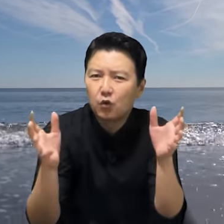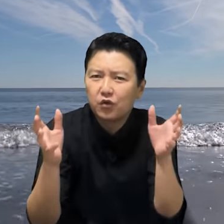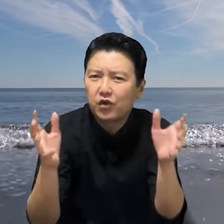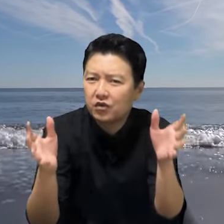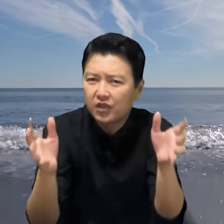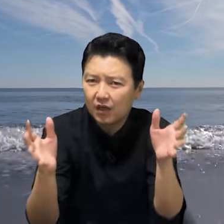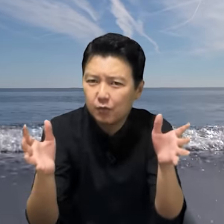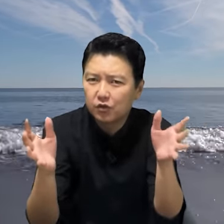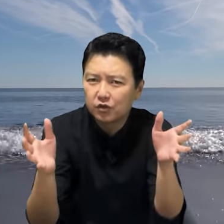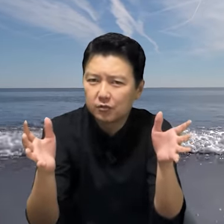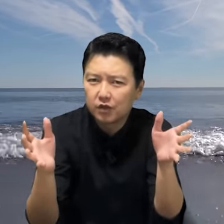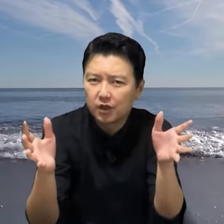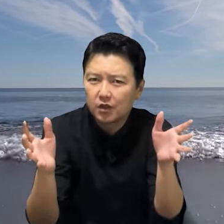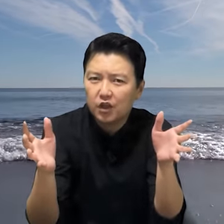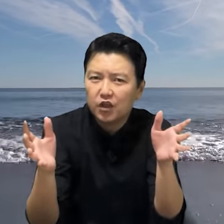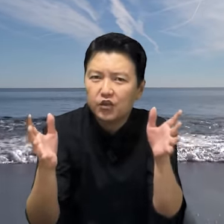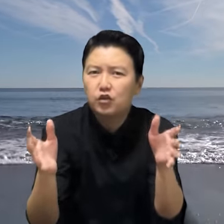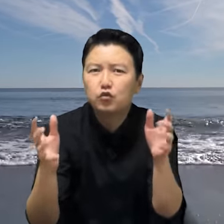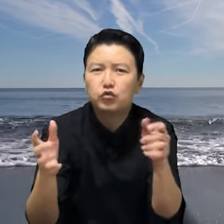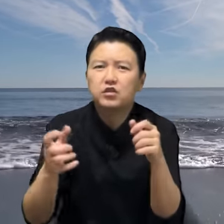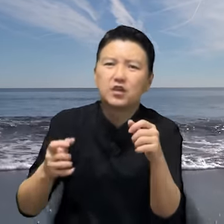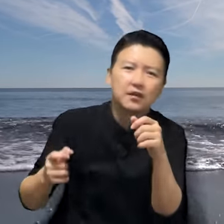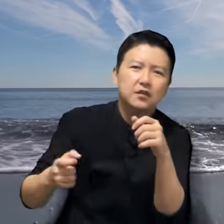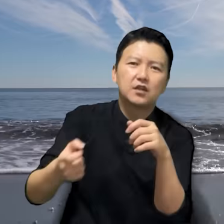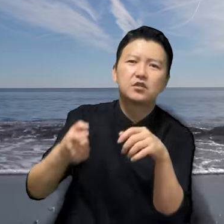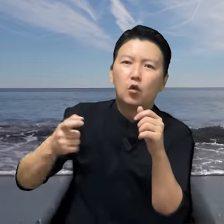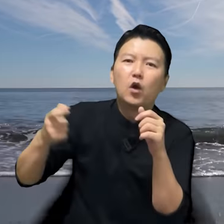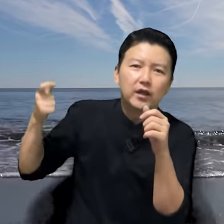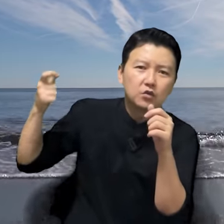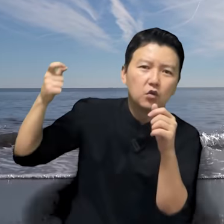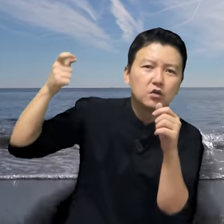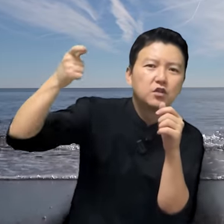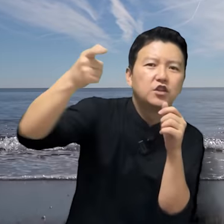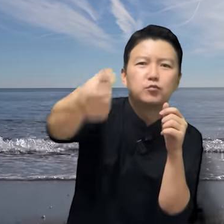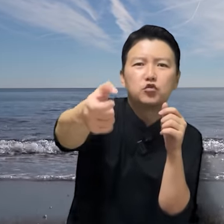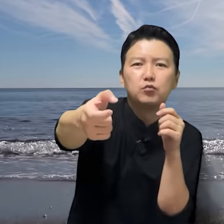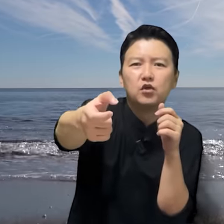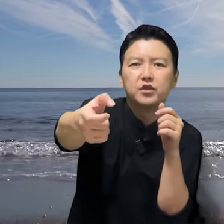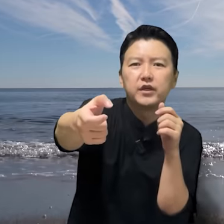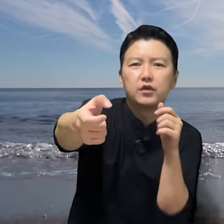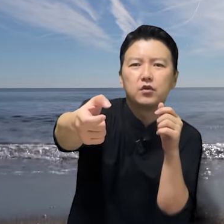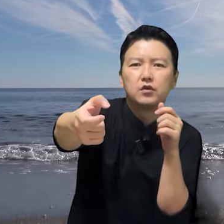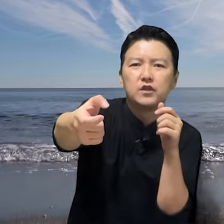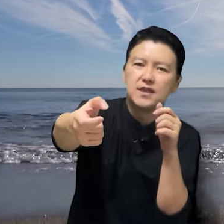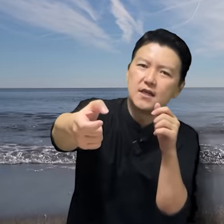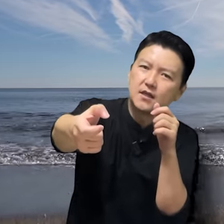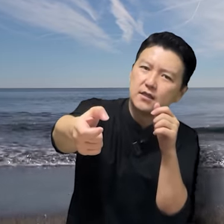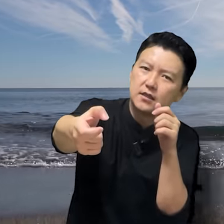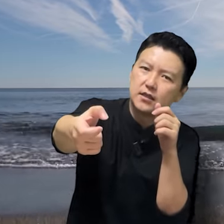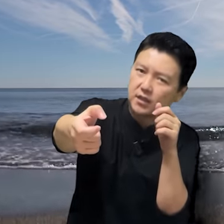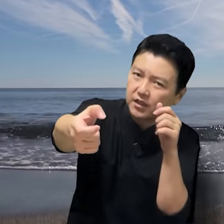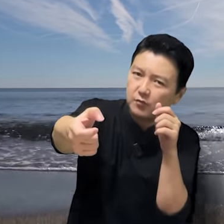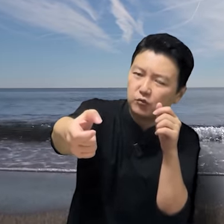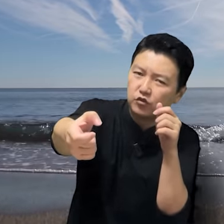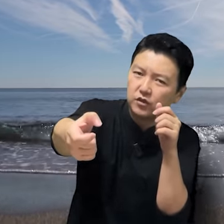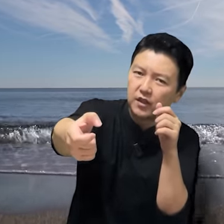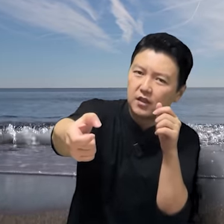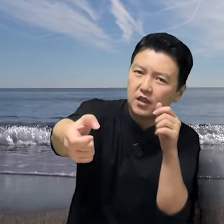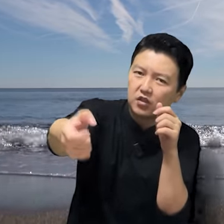경찰복이었습니다. 이후 룰린은 달려가서 화약총을 그 집주인 머리에 대고 야! 내가 다시 한번 묻는다. 너